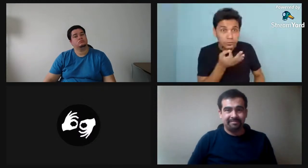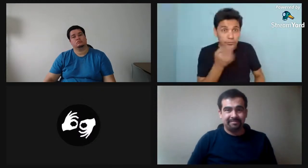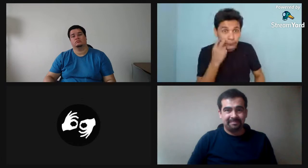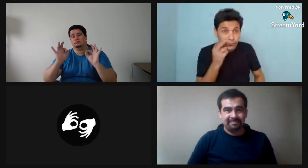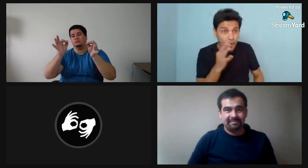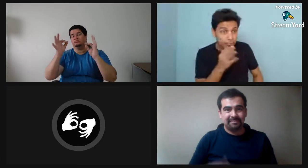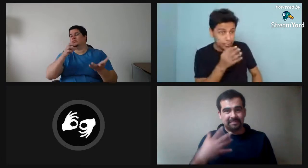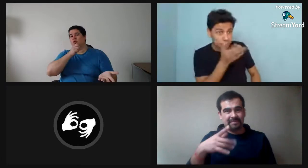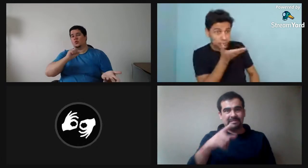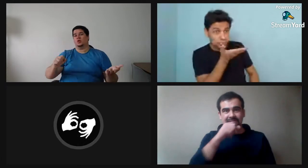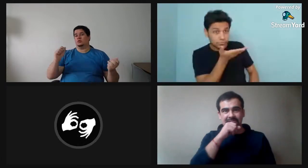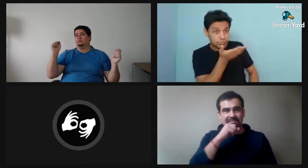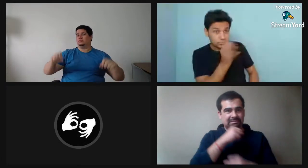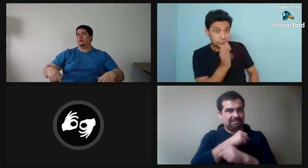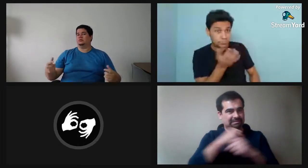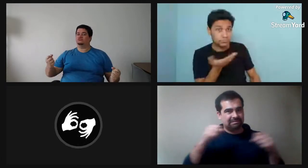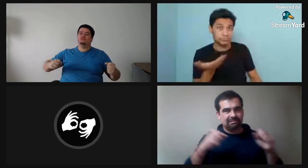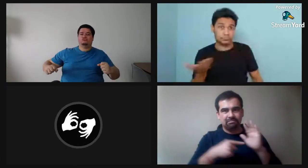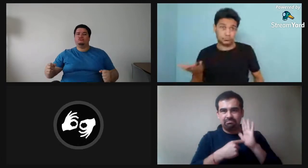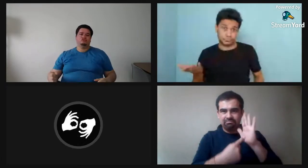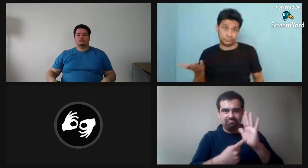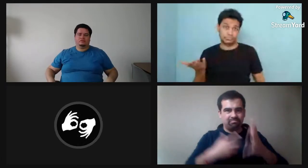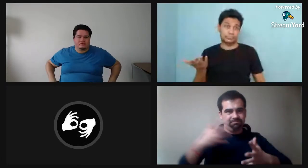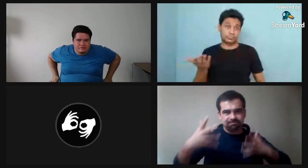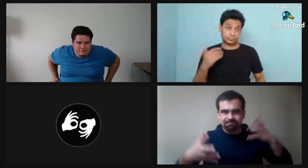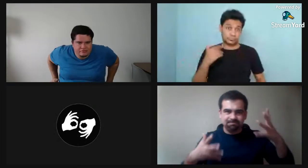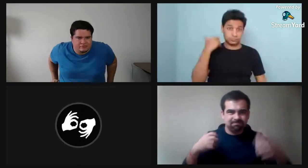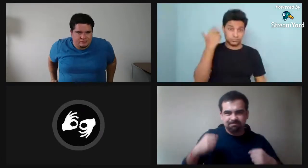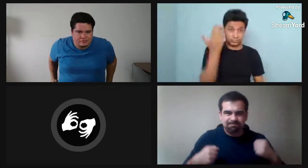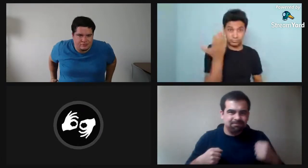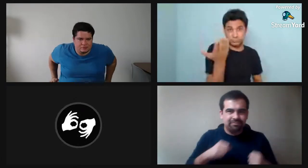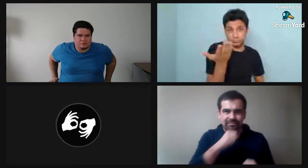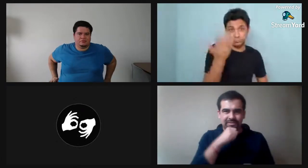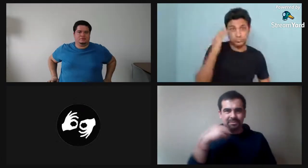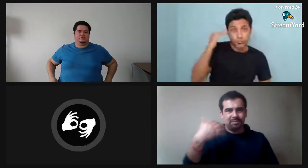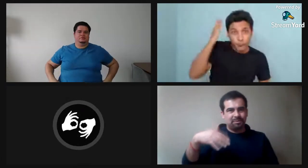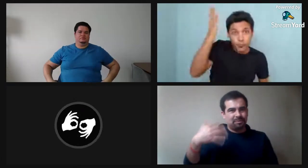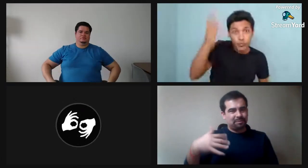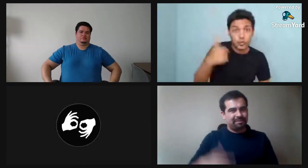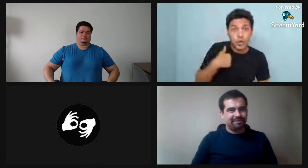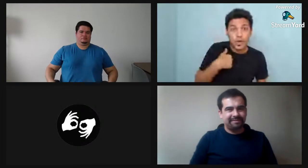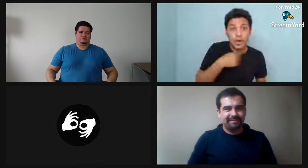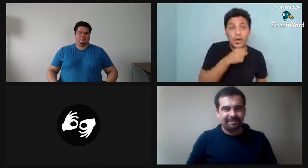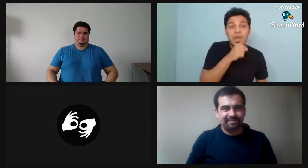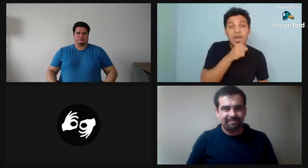Por ejemplo, las dos personas adultas que estaban haciendo ejercicio. ¿La vieron? Ahí. Ahí.